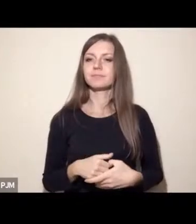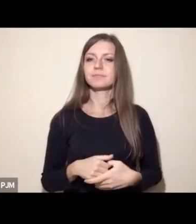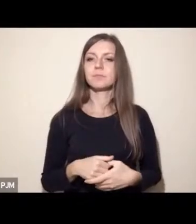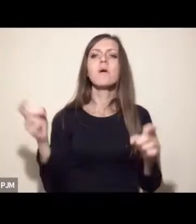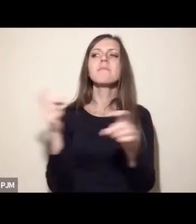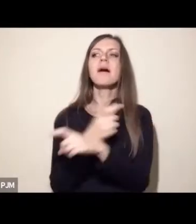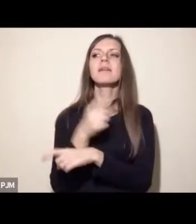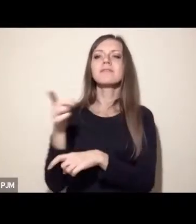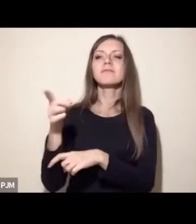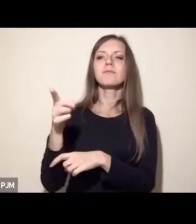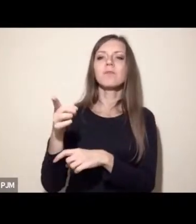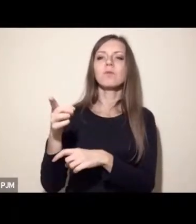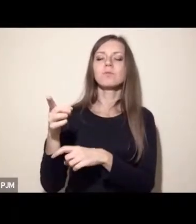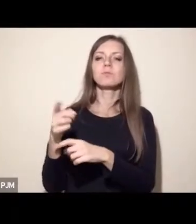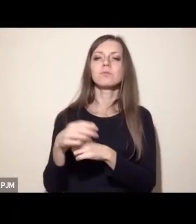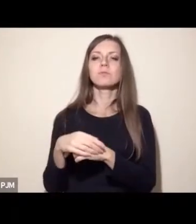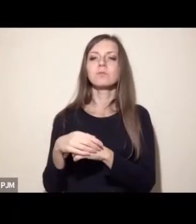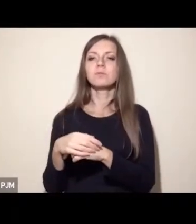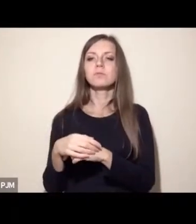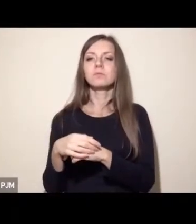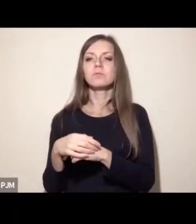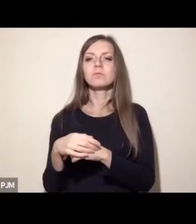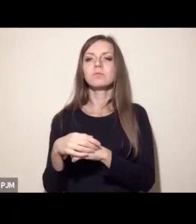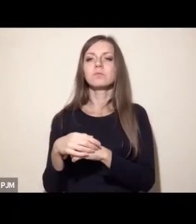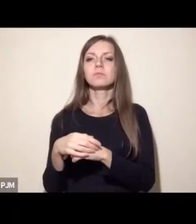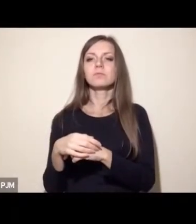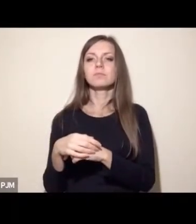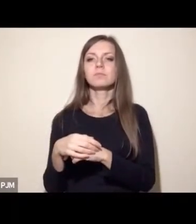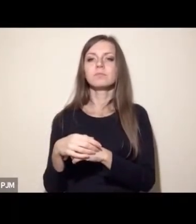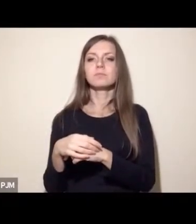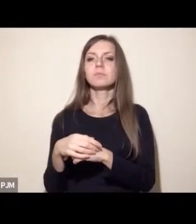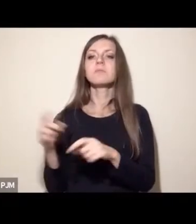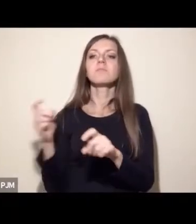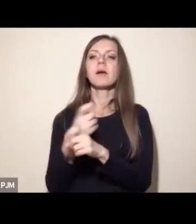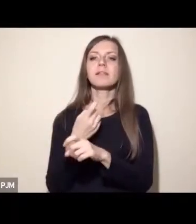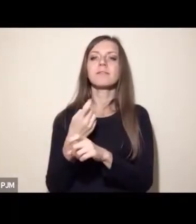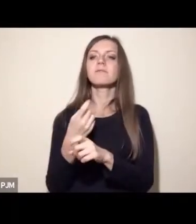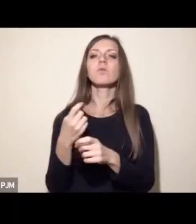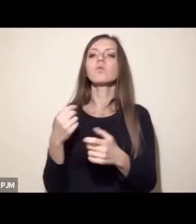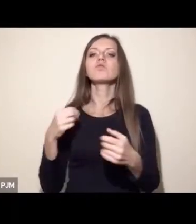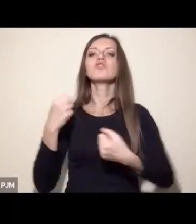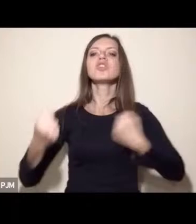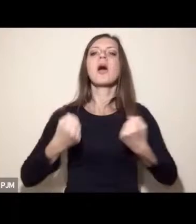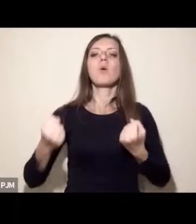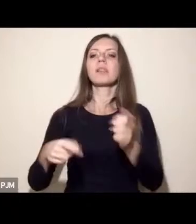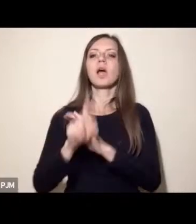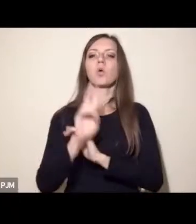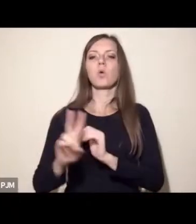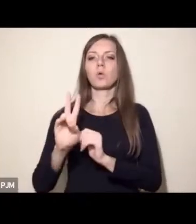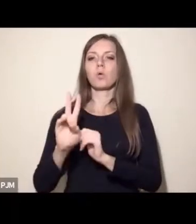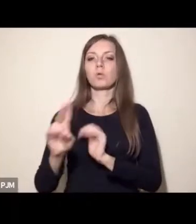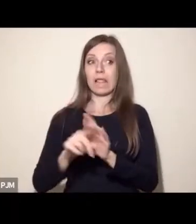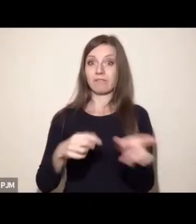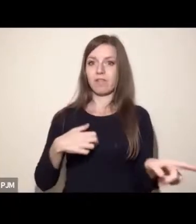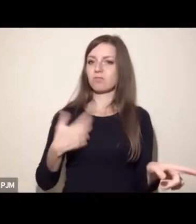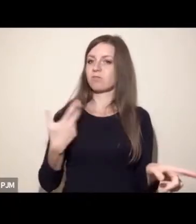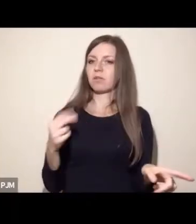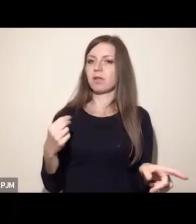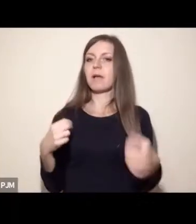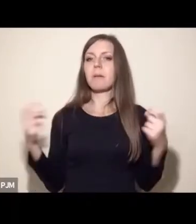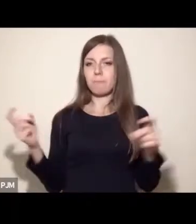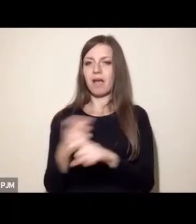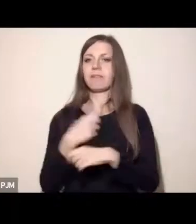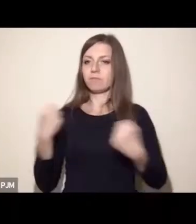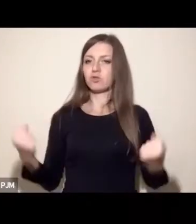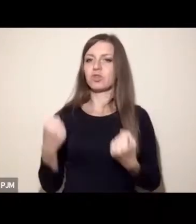obecny twór społeczny jest stworzone pod ludzi, a nie pod inne gatunki i trzeba